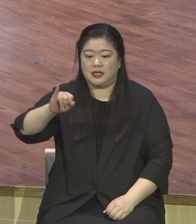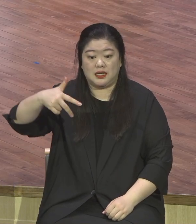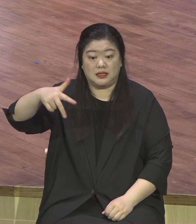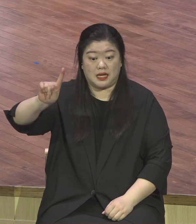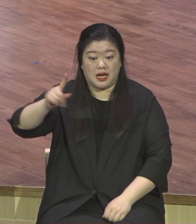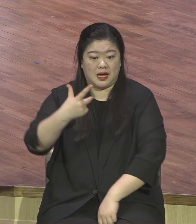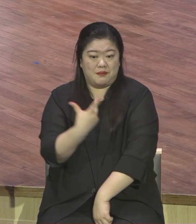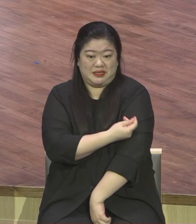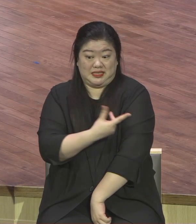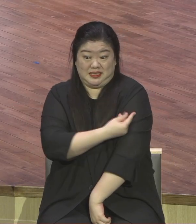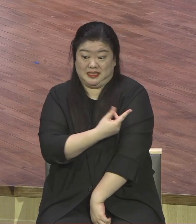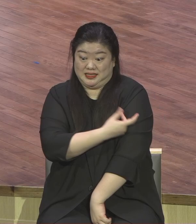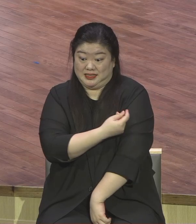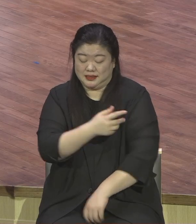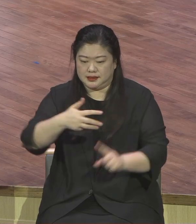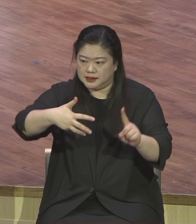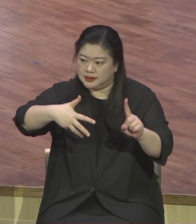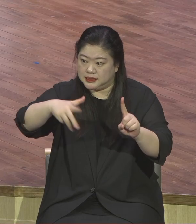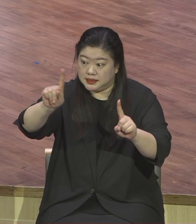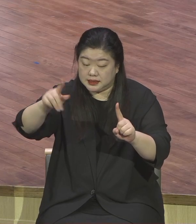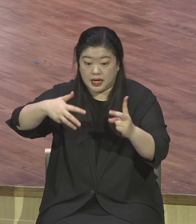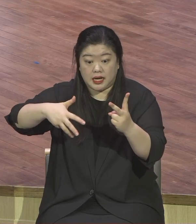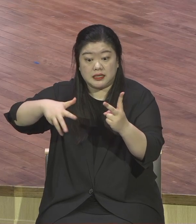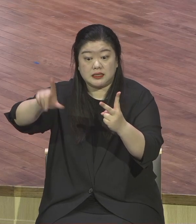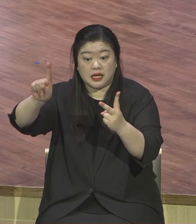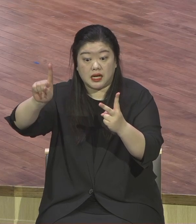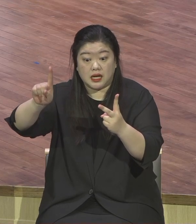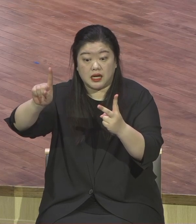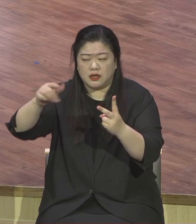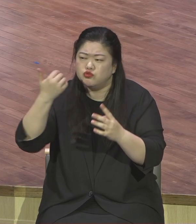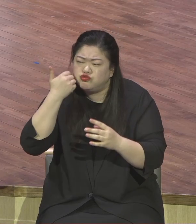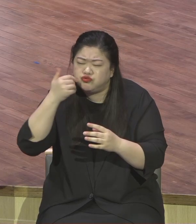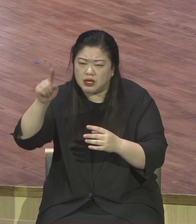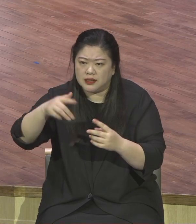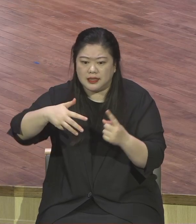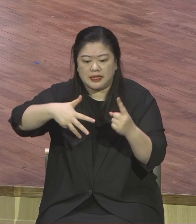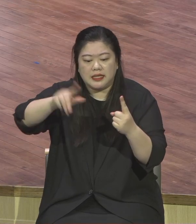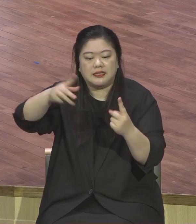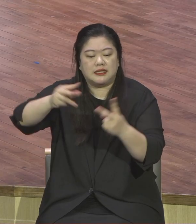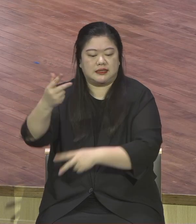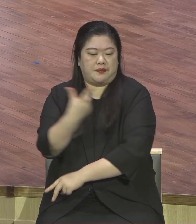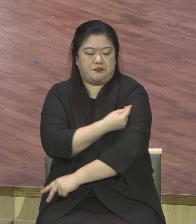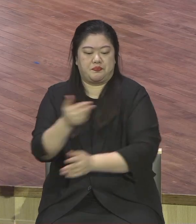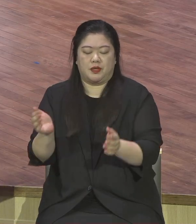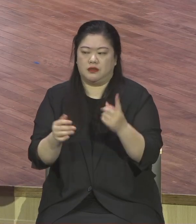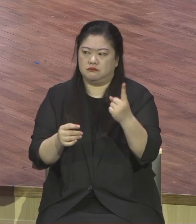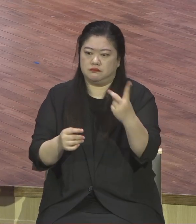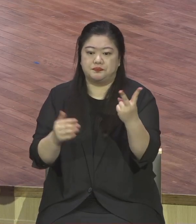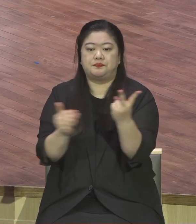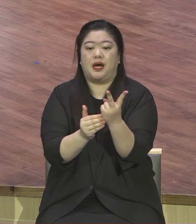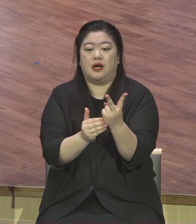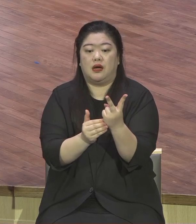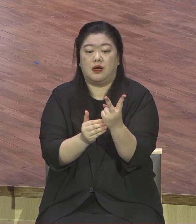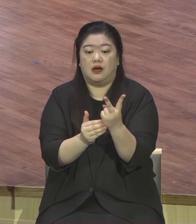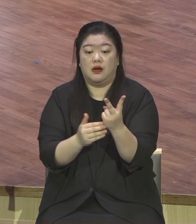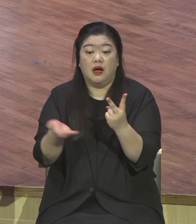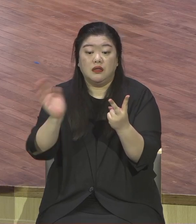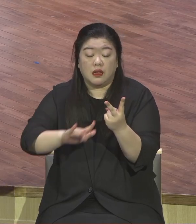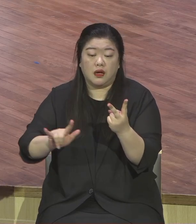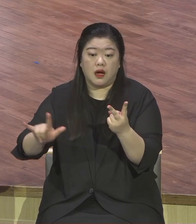그것도 40일 지났다는데 또 코로나 걸렸다니까 이거는요 변이가 오면 대책이 없는 병이에요